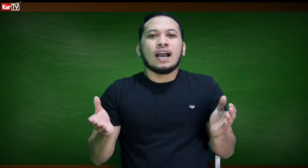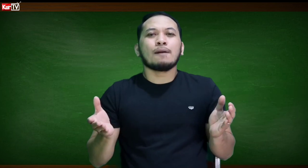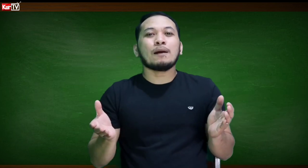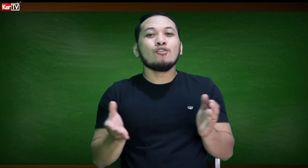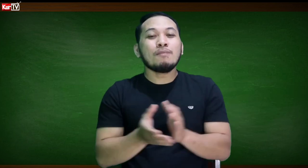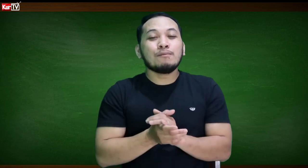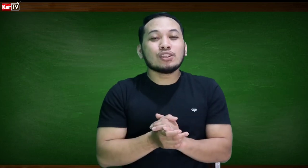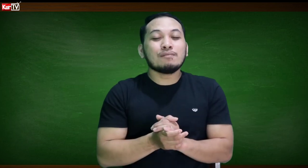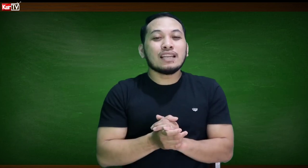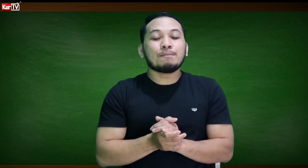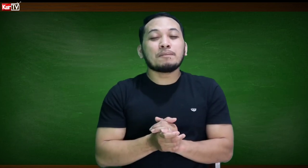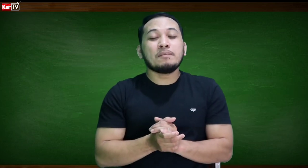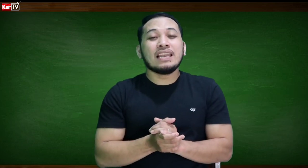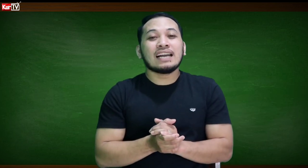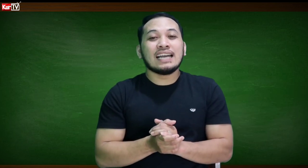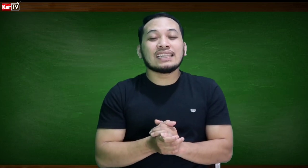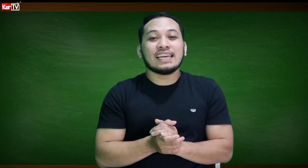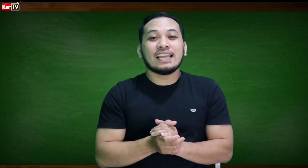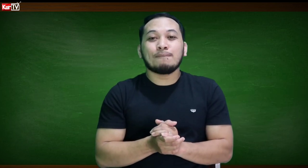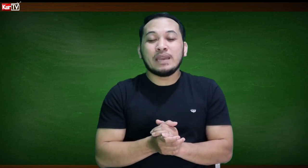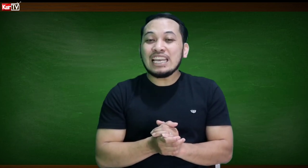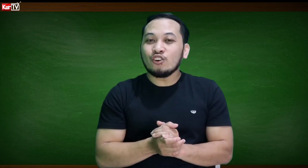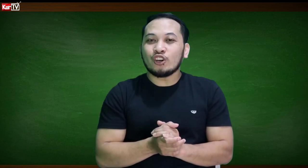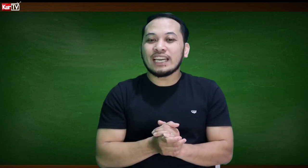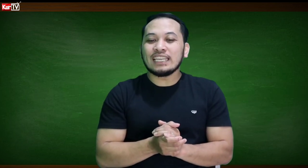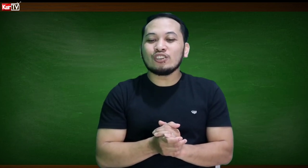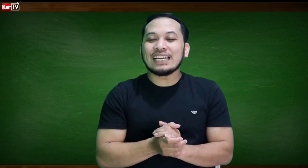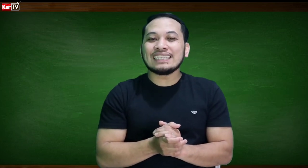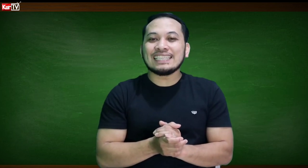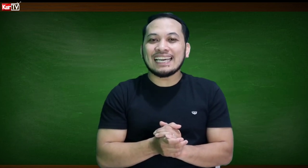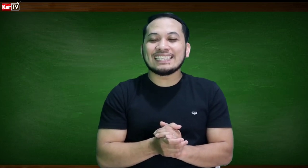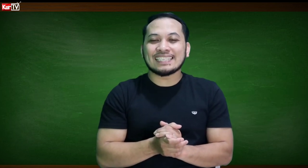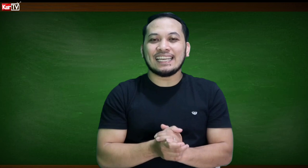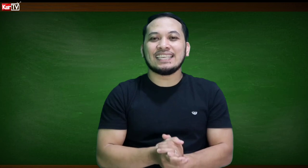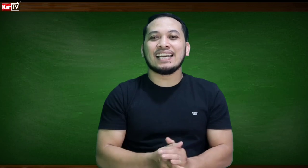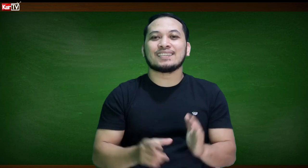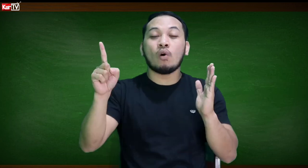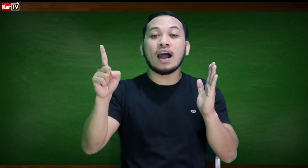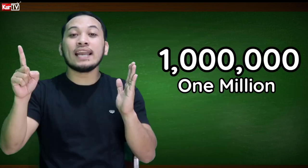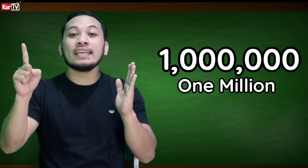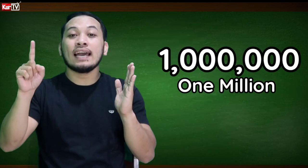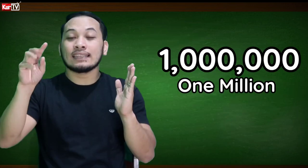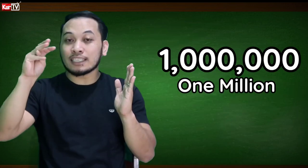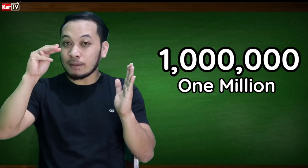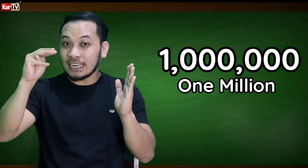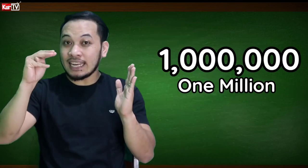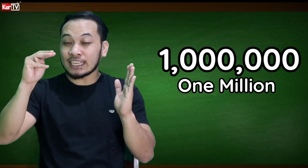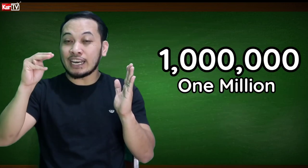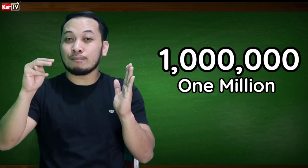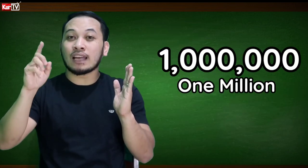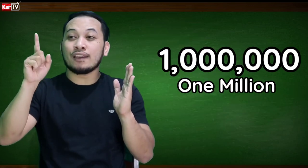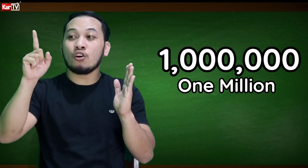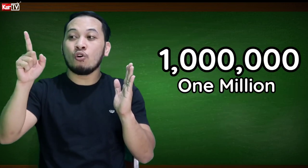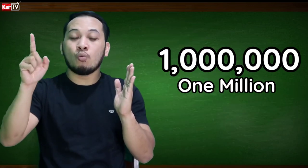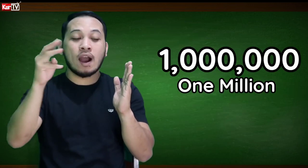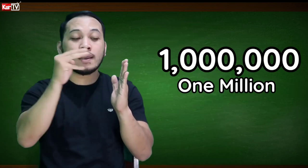Kapag umabot naman ang pagbibilang natin ng million, ganito natin sila iseselyas. 1, tapos magliletter M tayo. 1